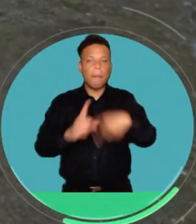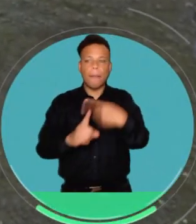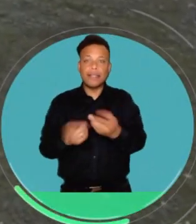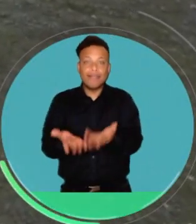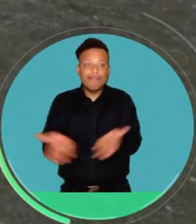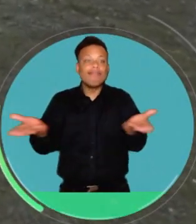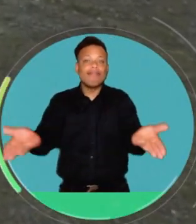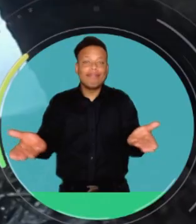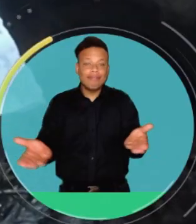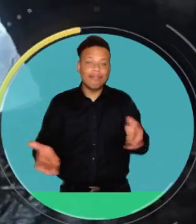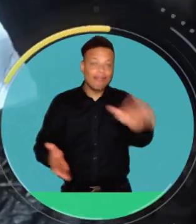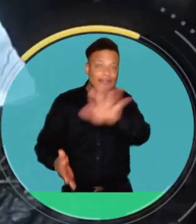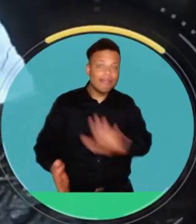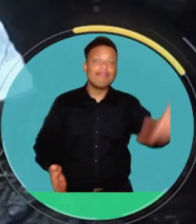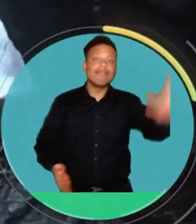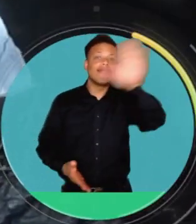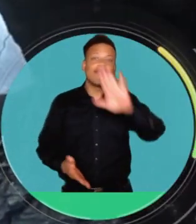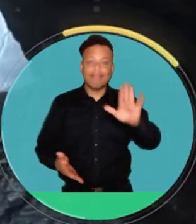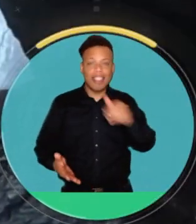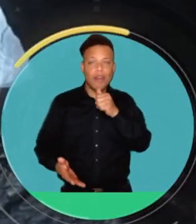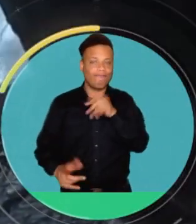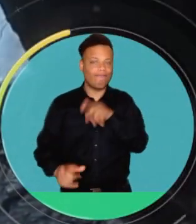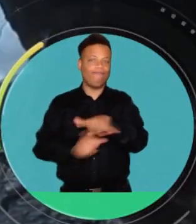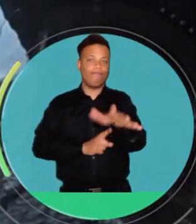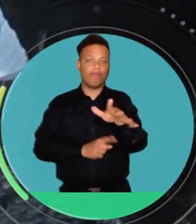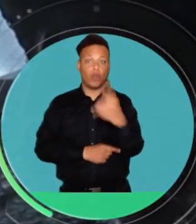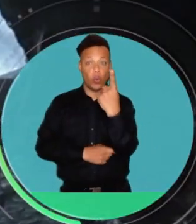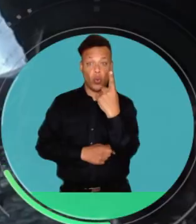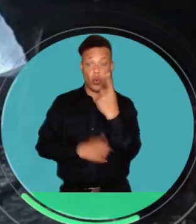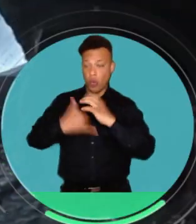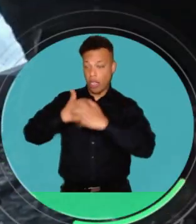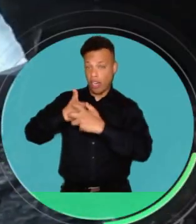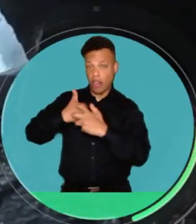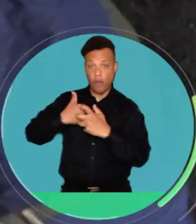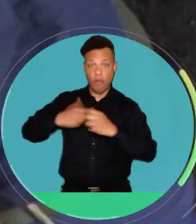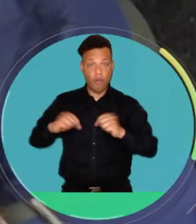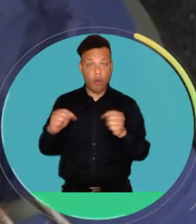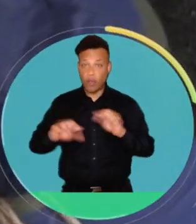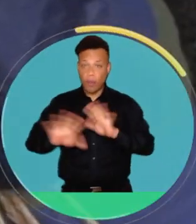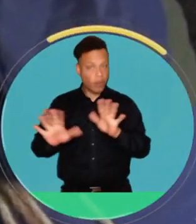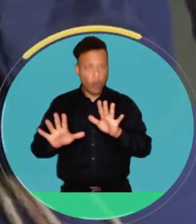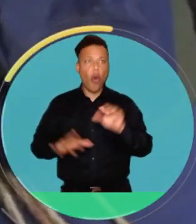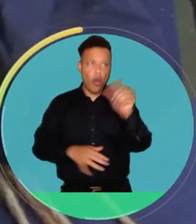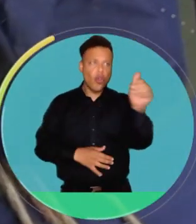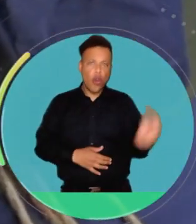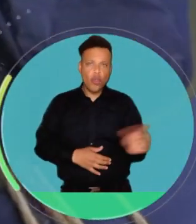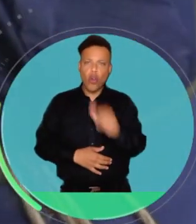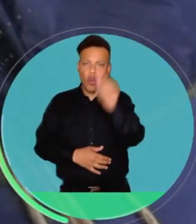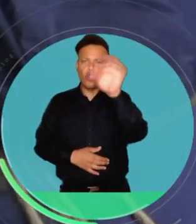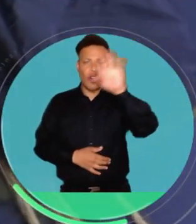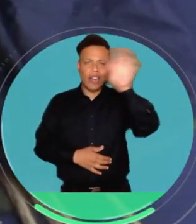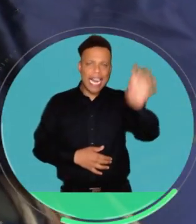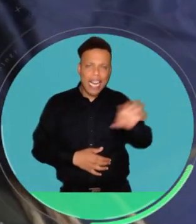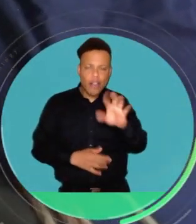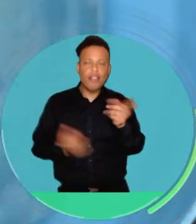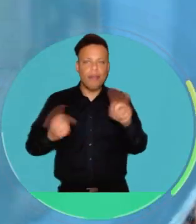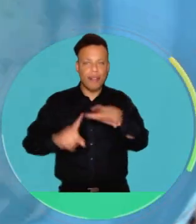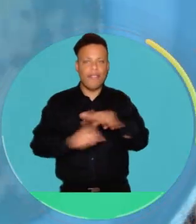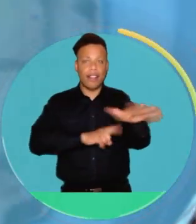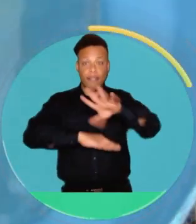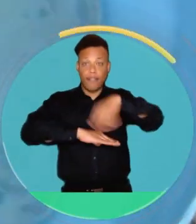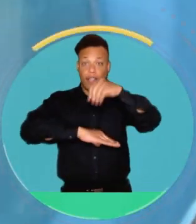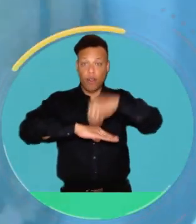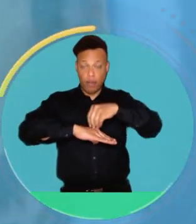regional. Y no solo a nivel regional, también a nivel nacional, porque no es la única región que se ha visto afectada. habido varias. Como también este mismo efecto